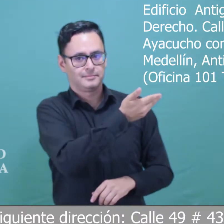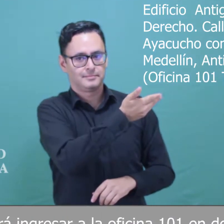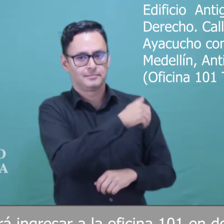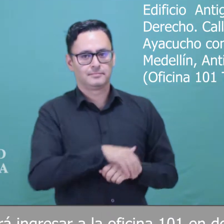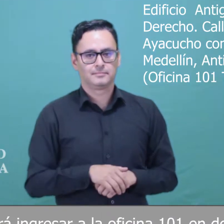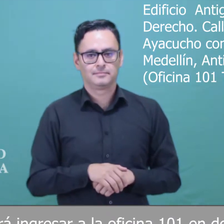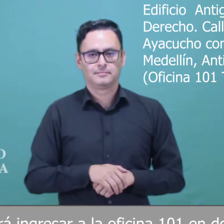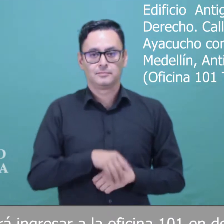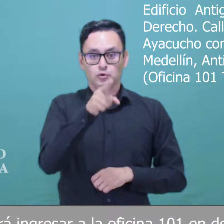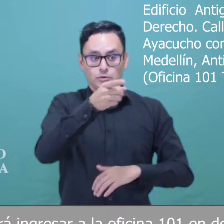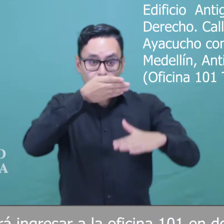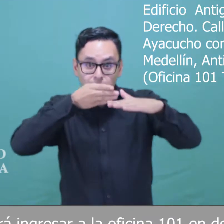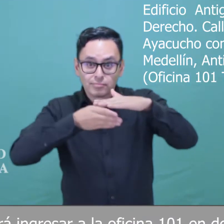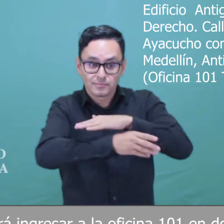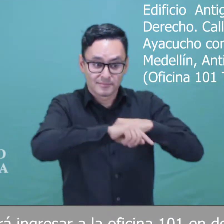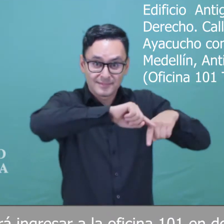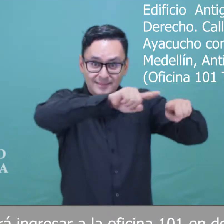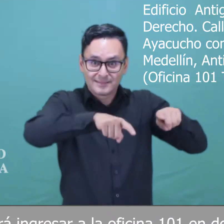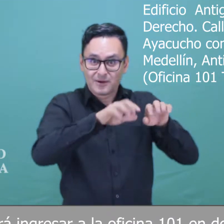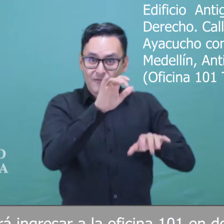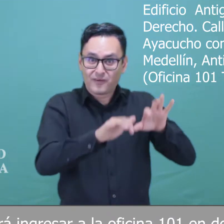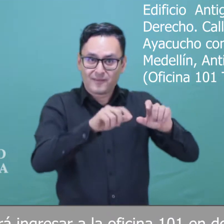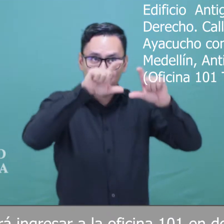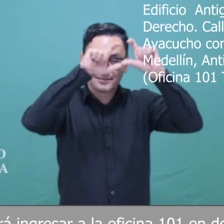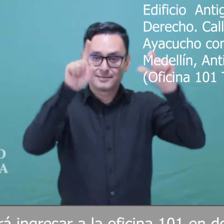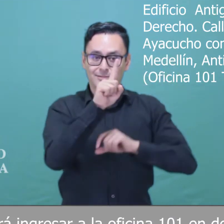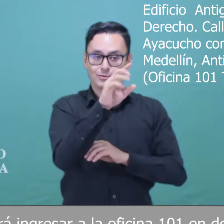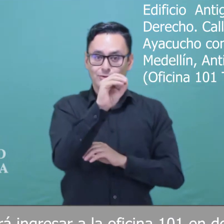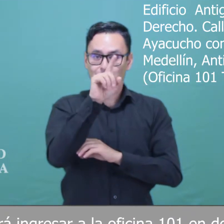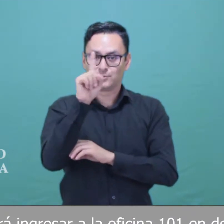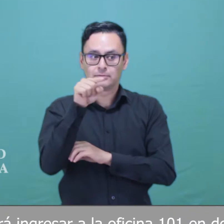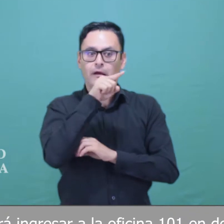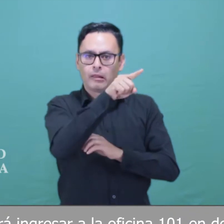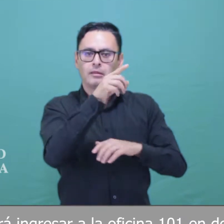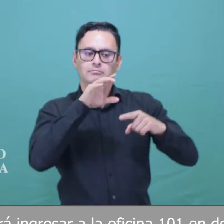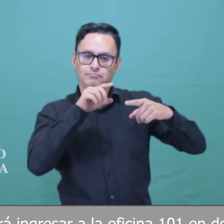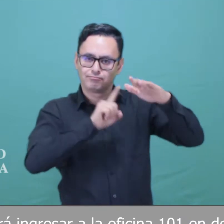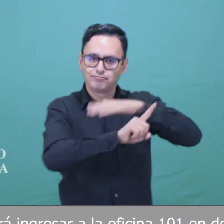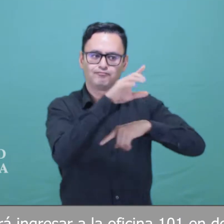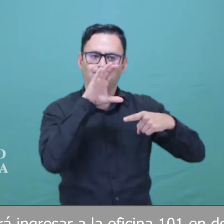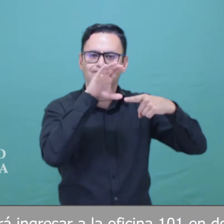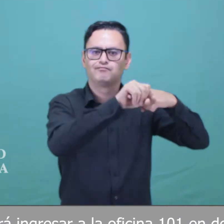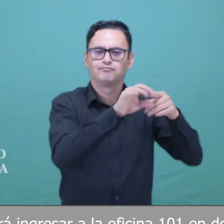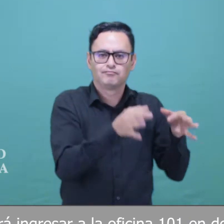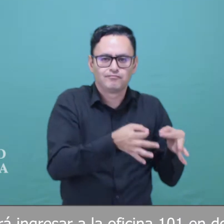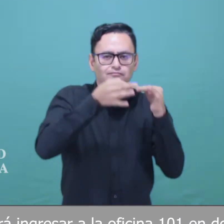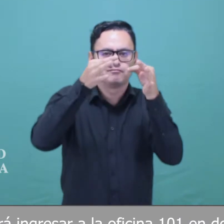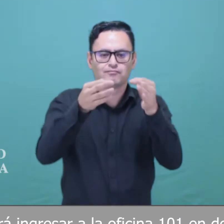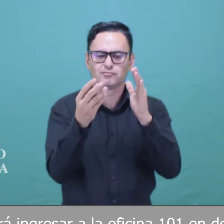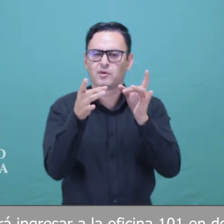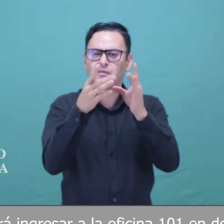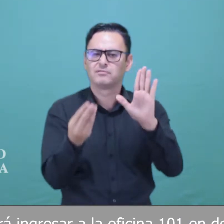Deberá ingresar a la oficina 101 en donde le entregarán el ficho con la fecha de su cita.